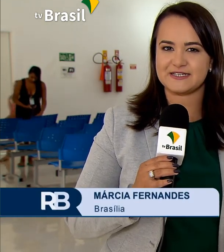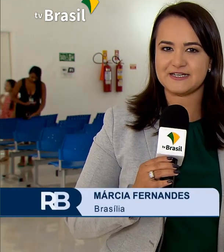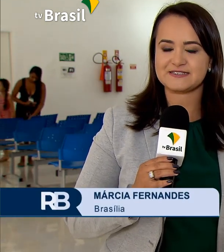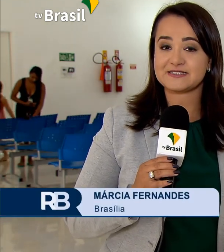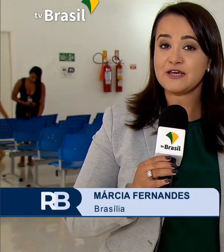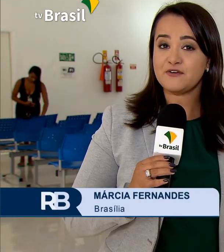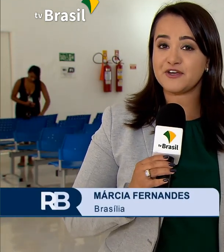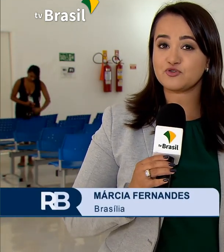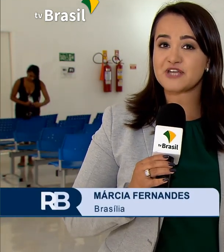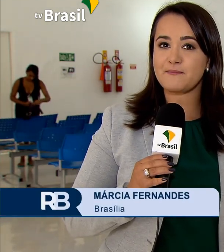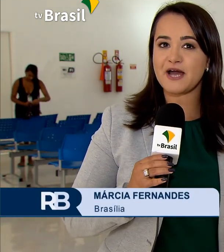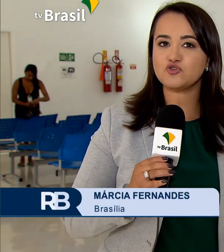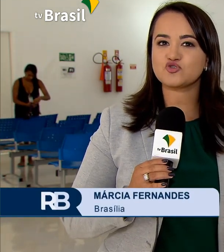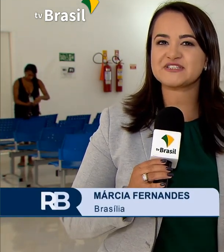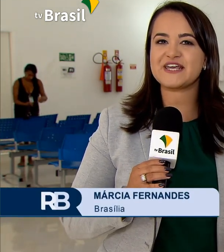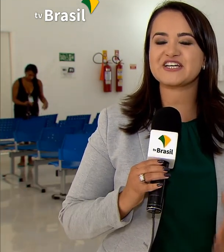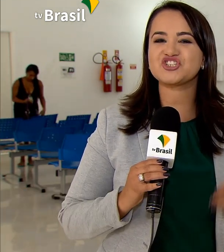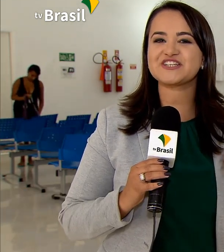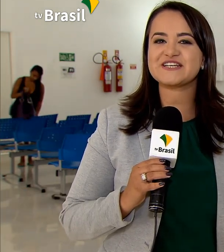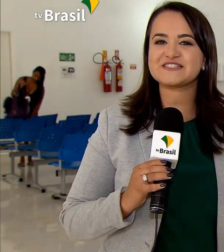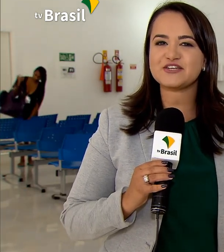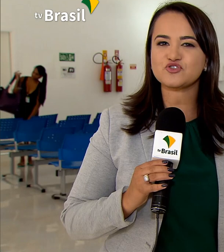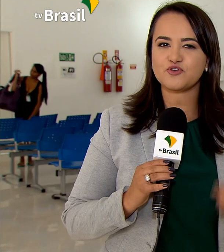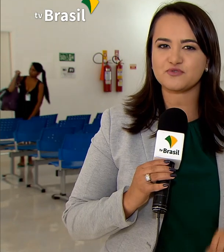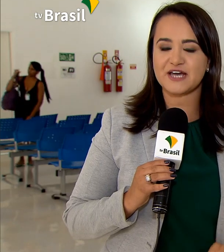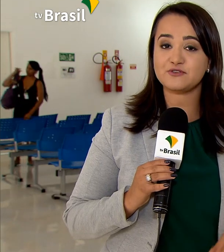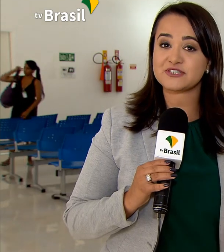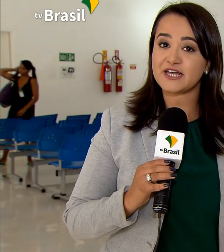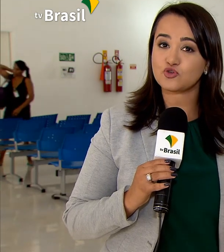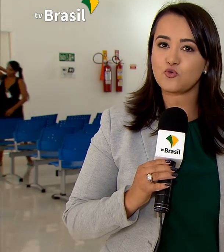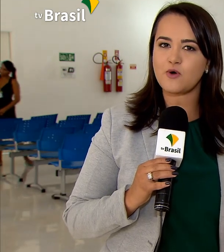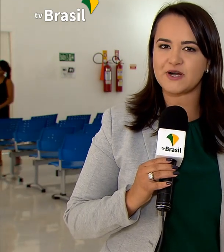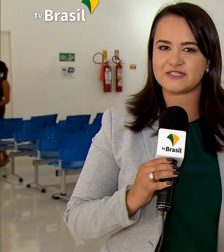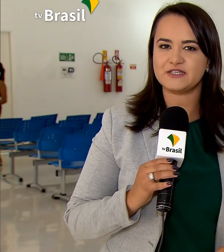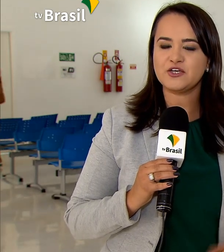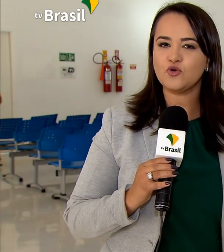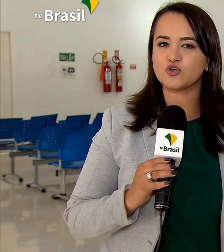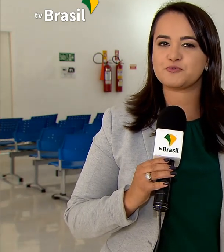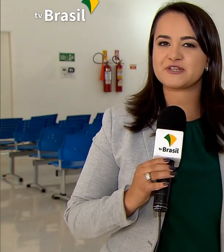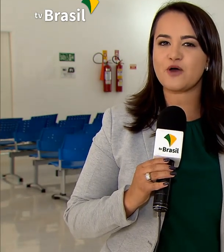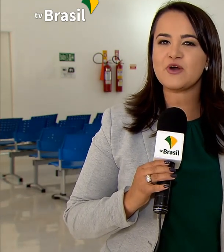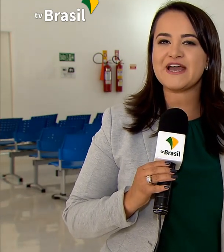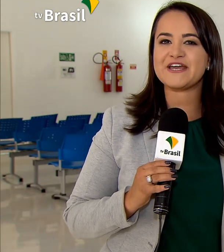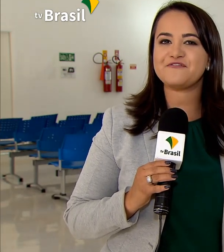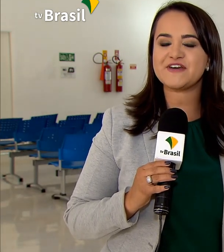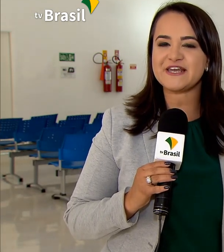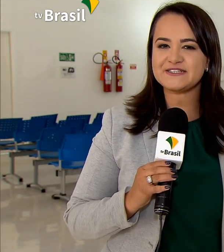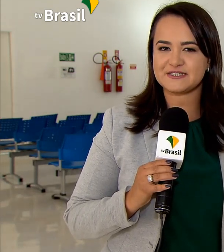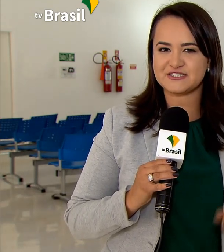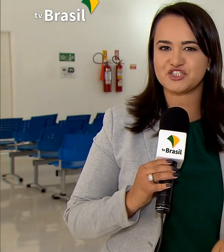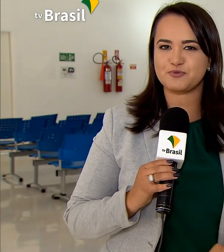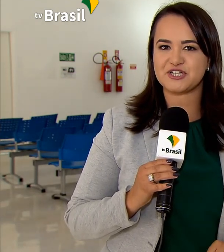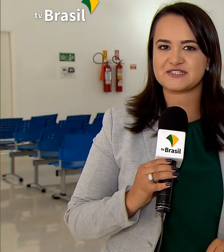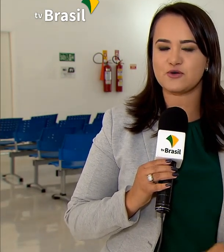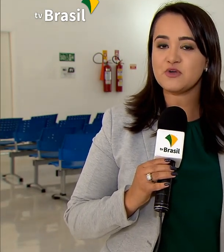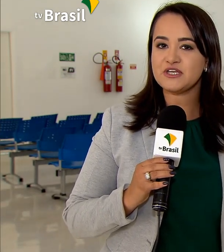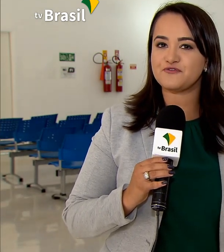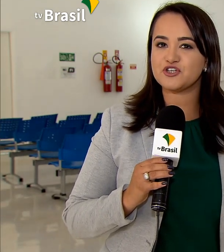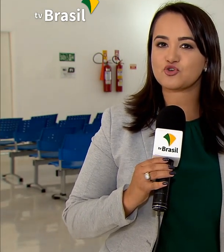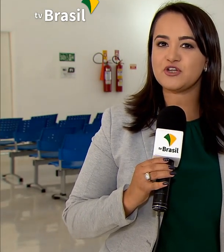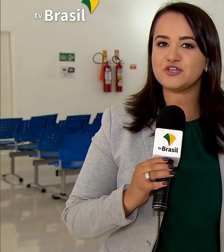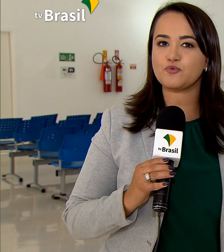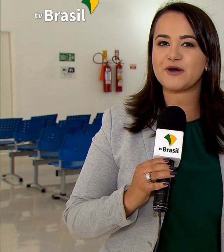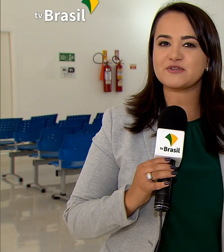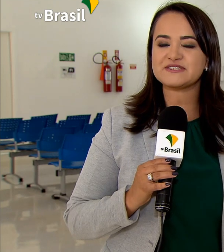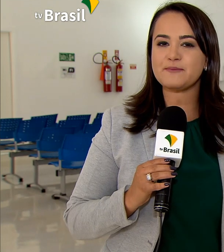dessas crianças vem do trabalho dos cerca de 300 voluntários que atuam aqui. O hospital é referência nesse tipo de ação